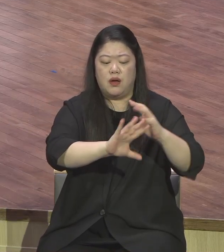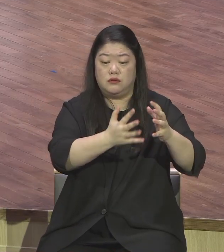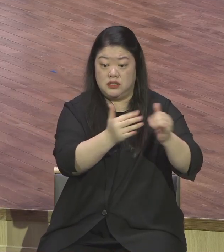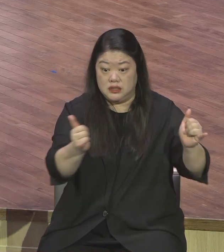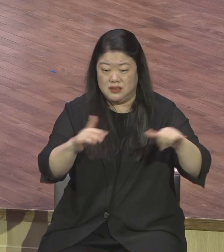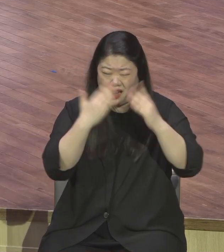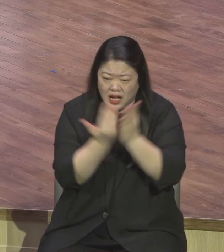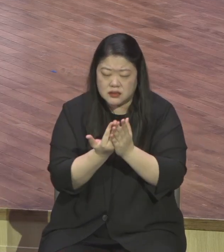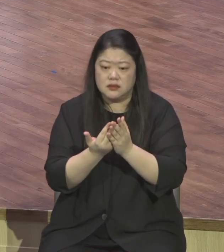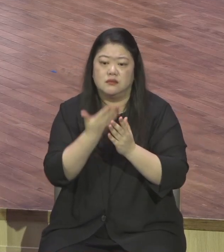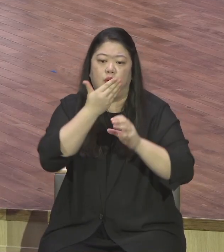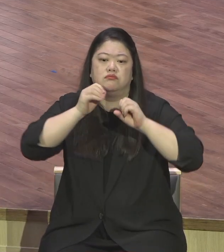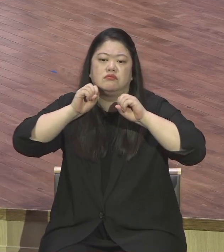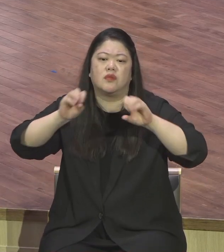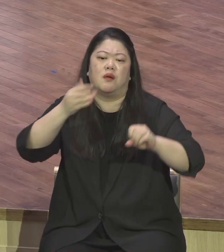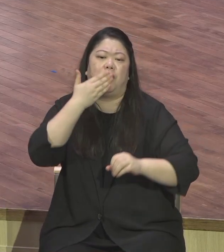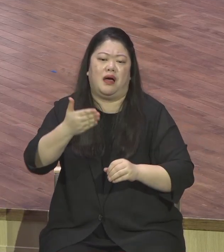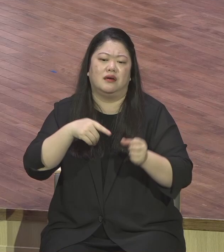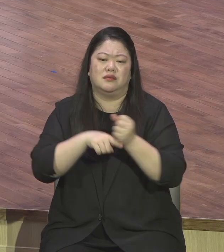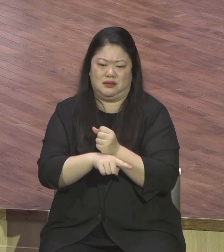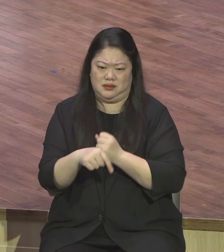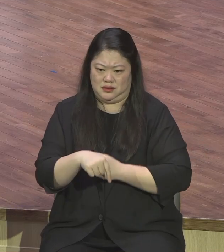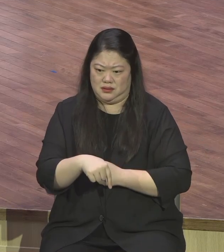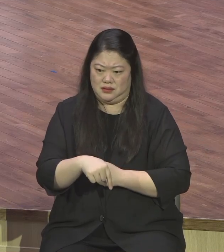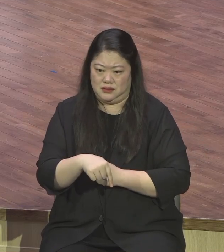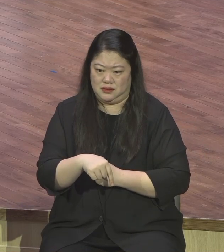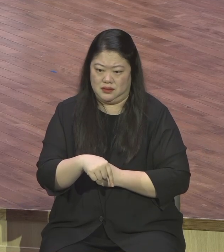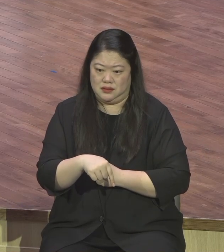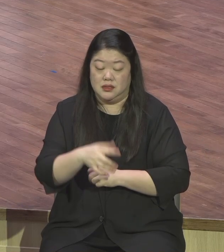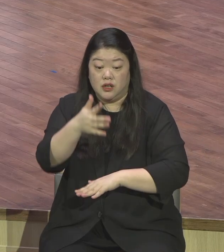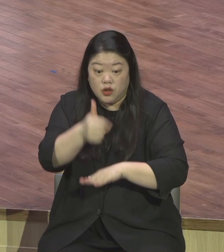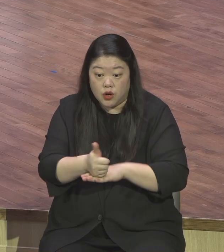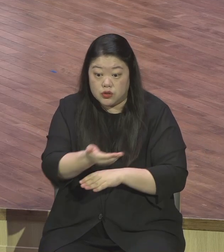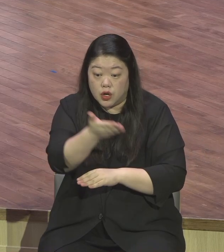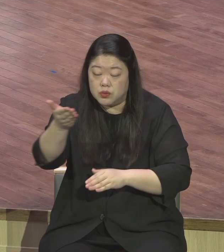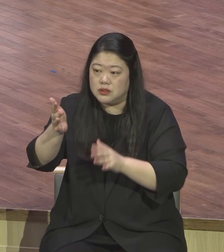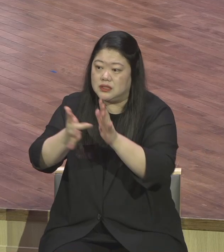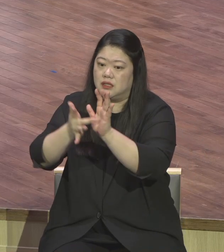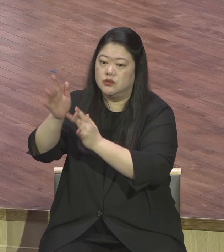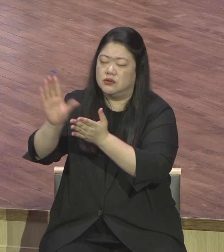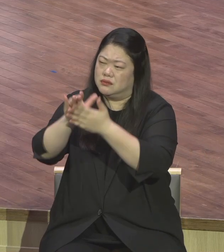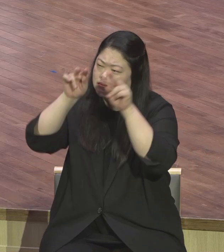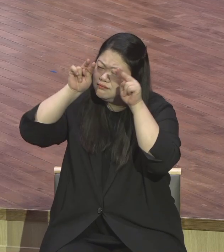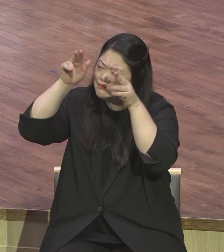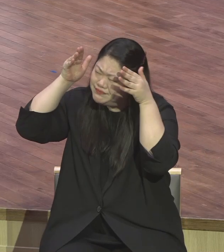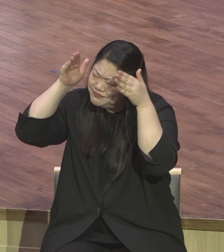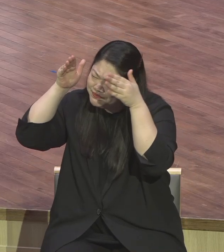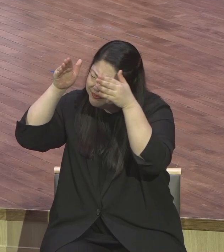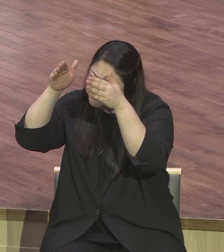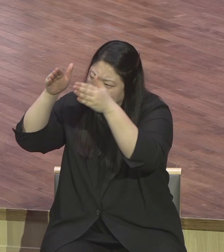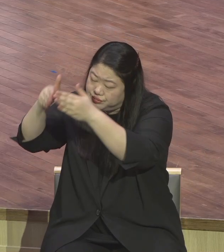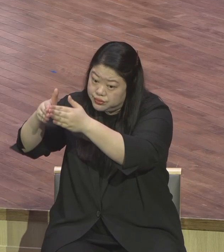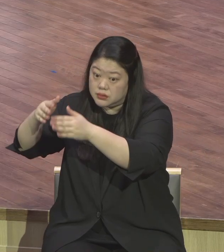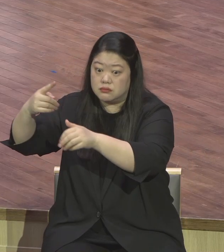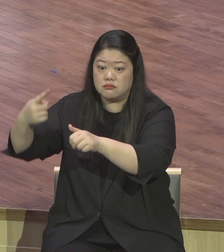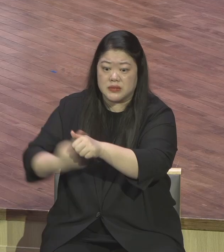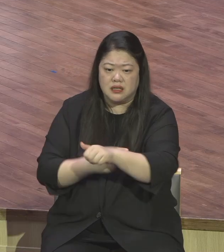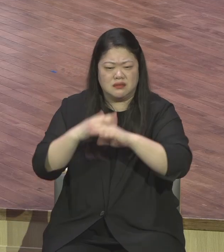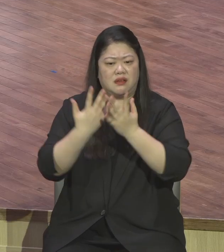하신 예수를 바라보자 온전히 하신 예수를 바라보자 예수